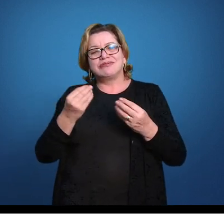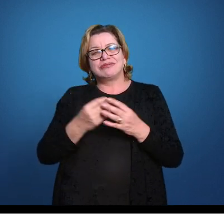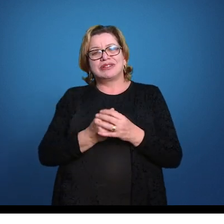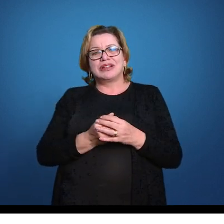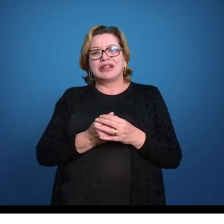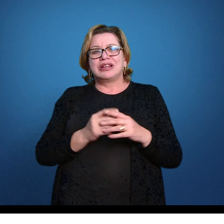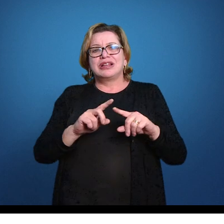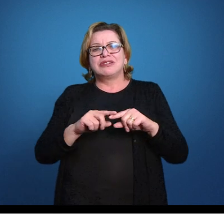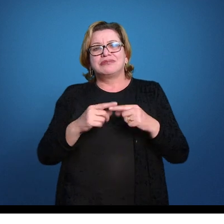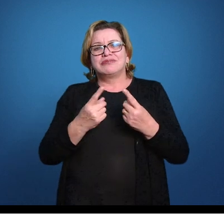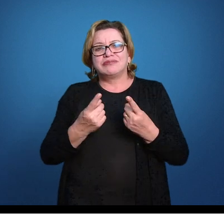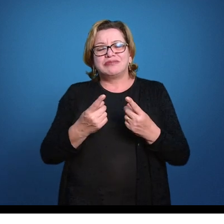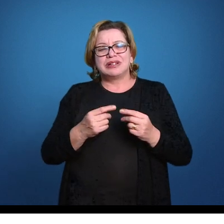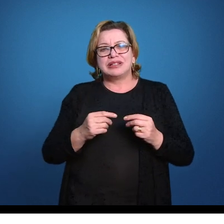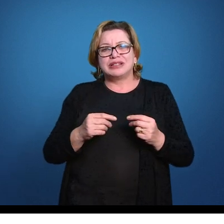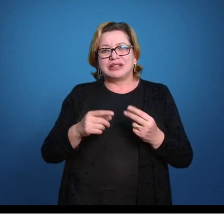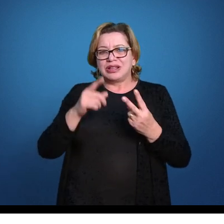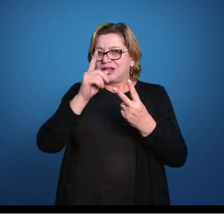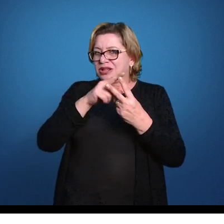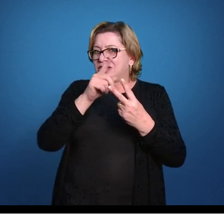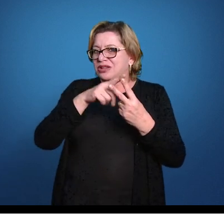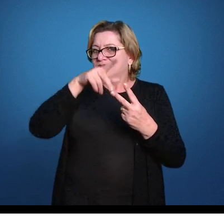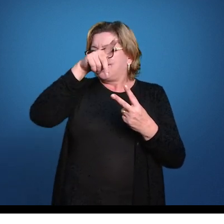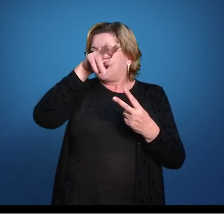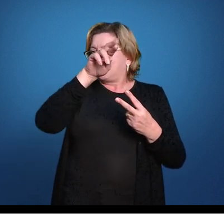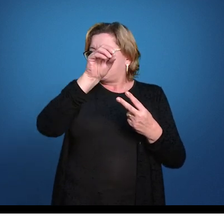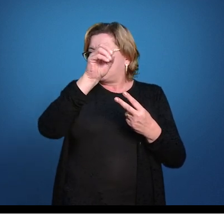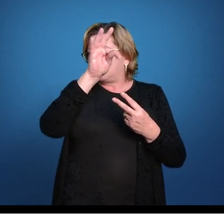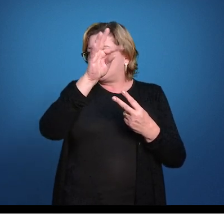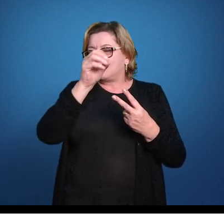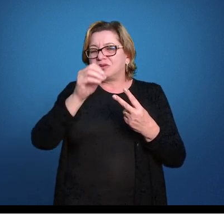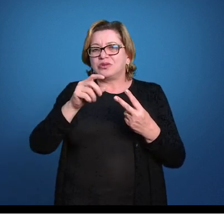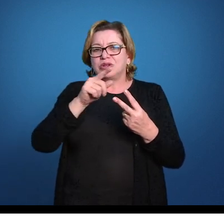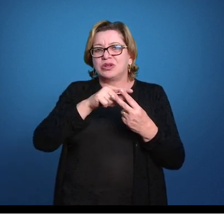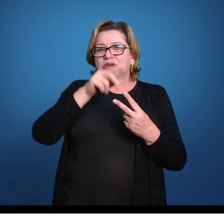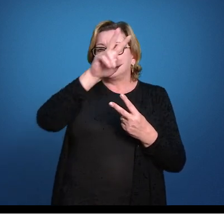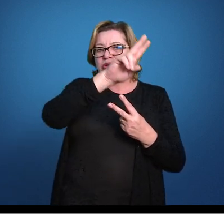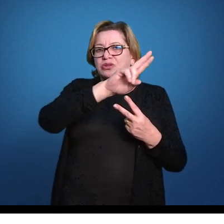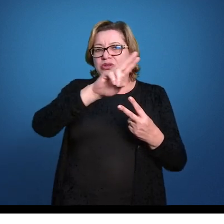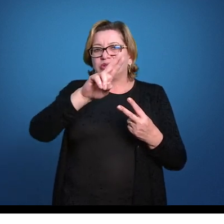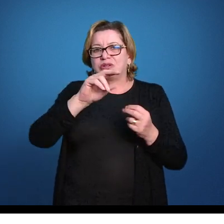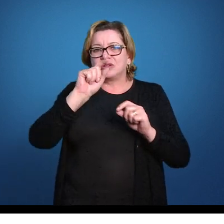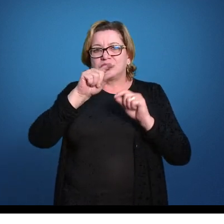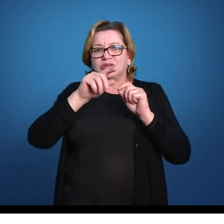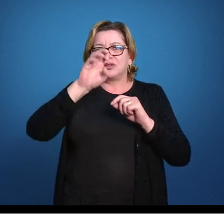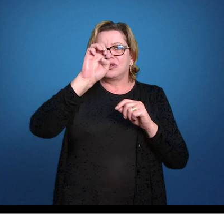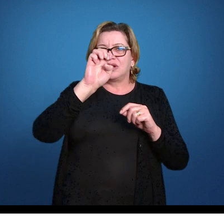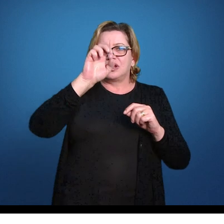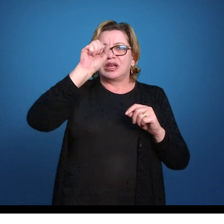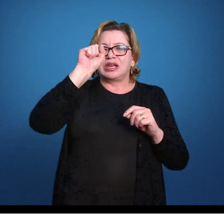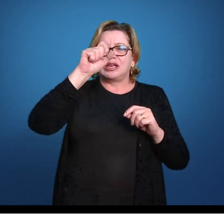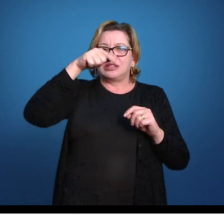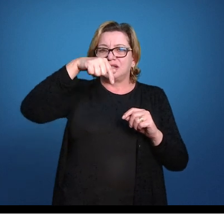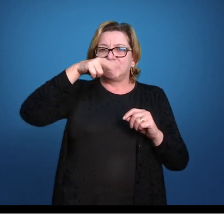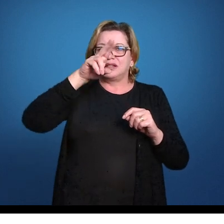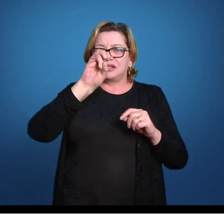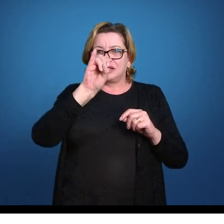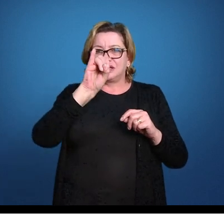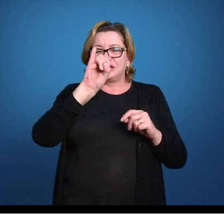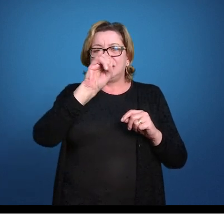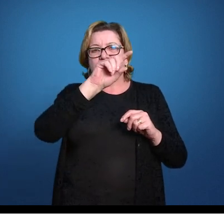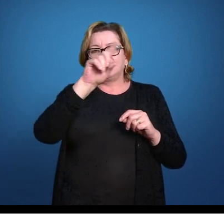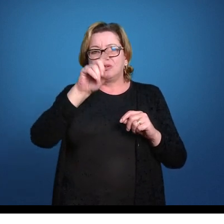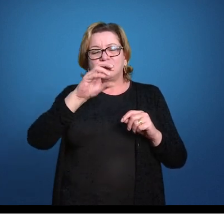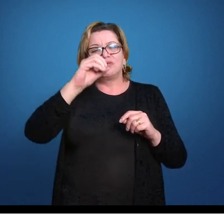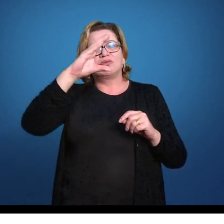Só que no primeiro caso, o caso dos protostômios, a gente chama ele então de um esquizoceloma. A esquizocelia